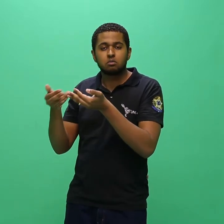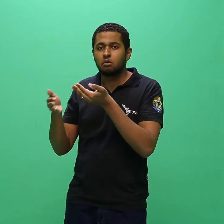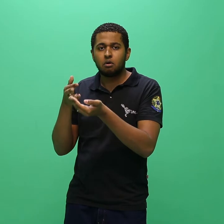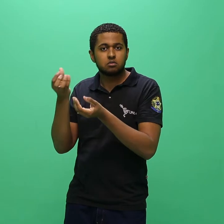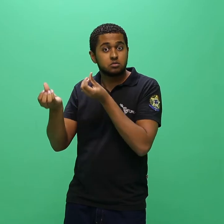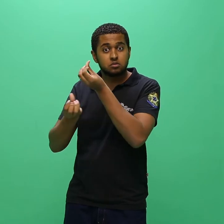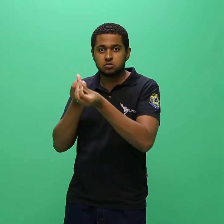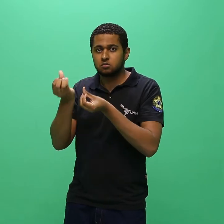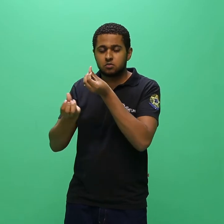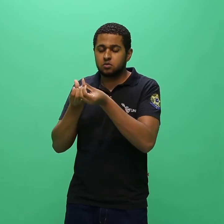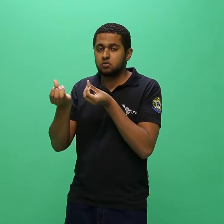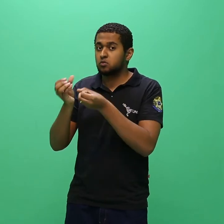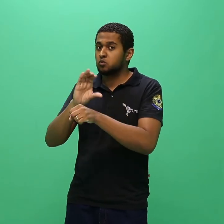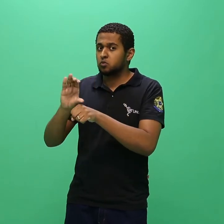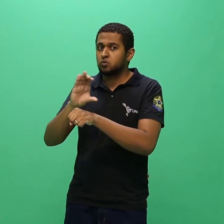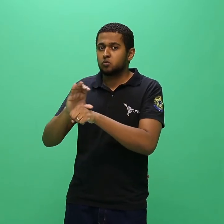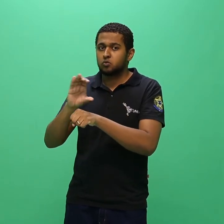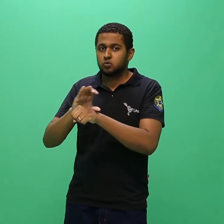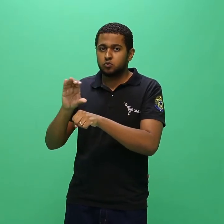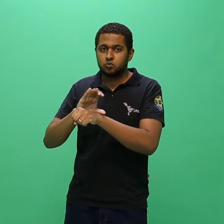inexistência de pré-requisitos.